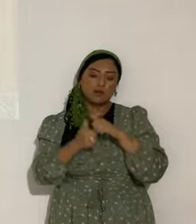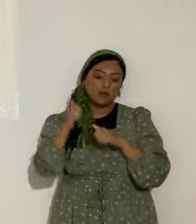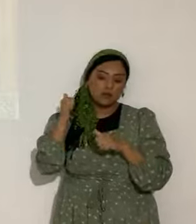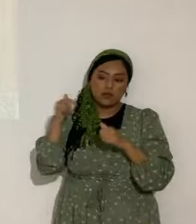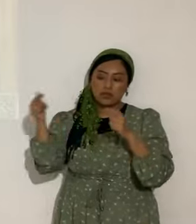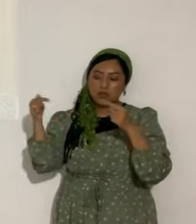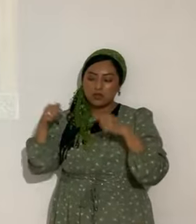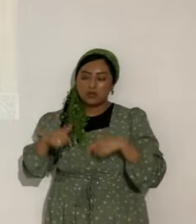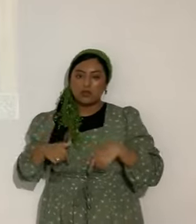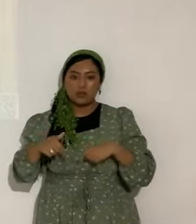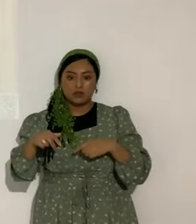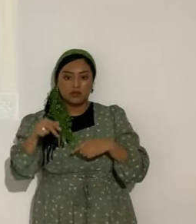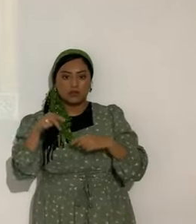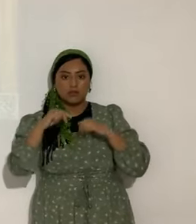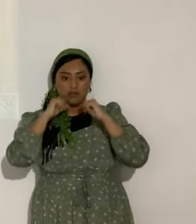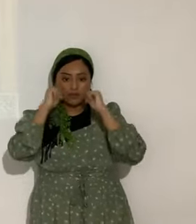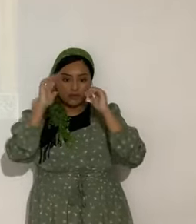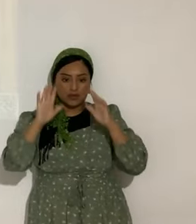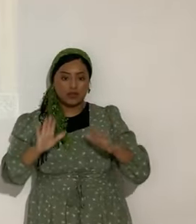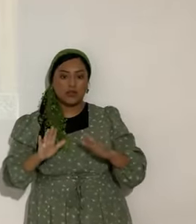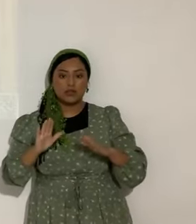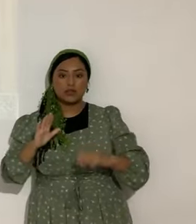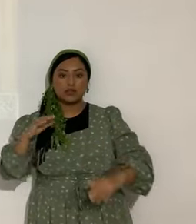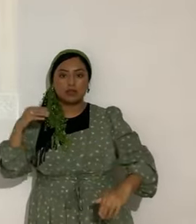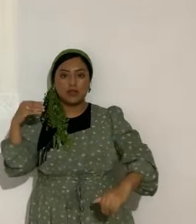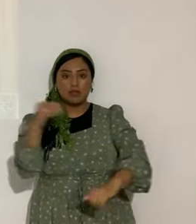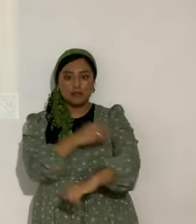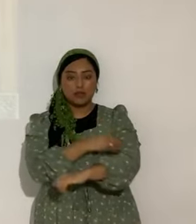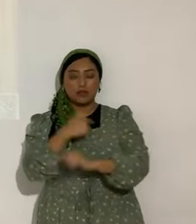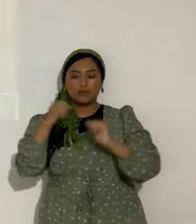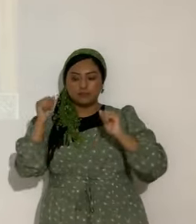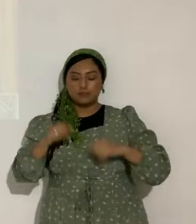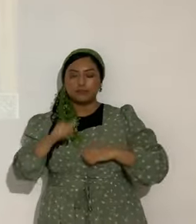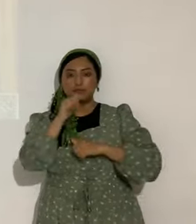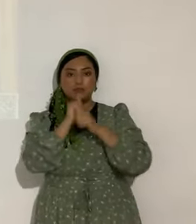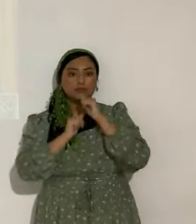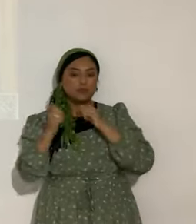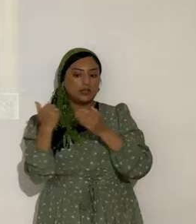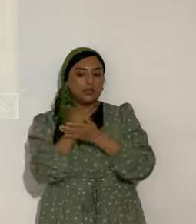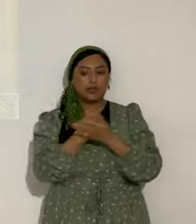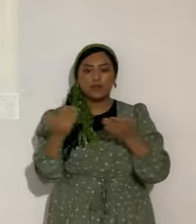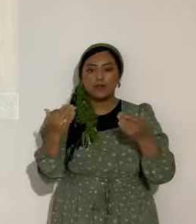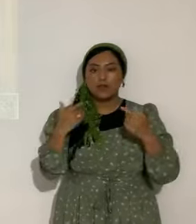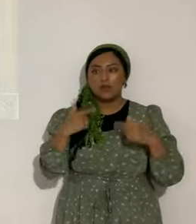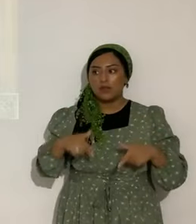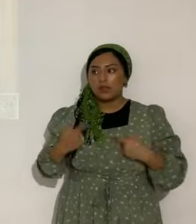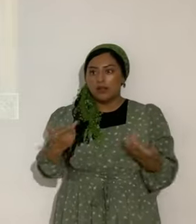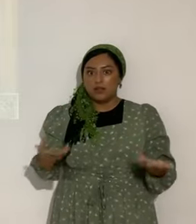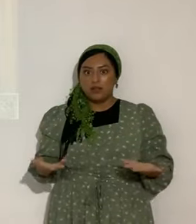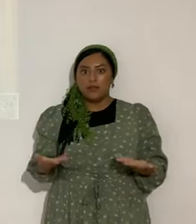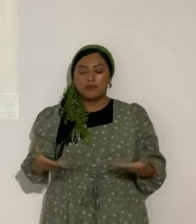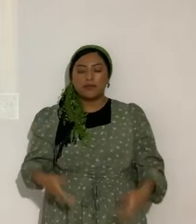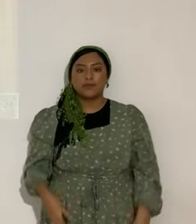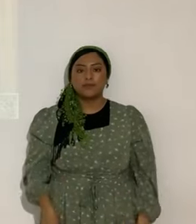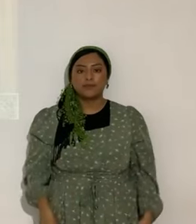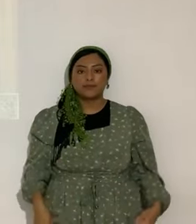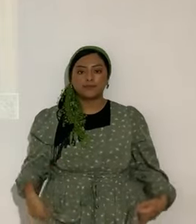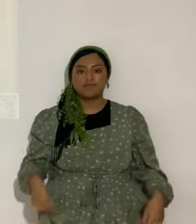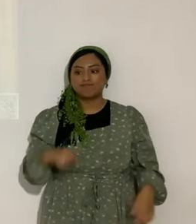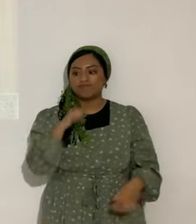viene. La unción. La bendición. El poder. Para poder superar todas las cosas que vivimos en esta tierra. Que no son fáciles a veces. No